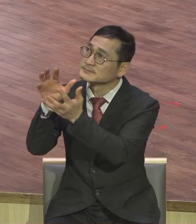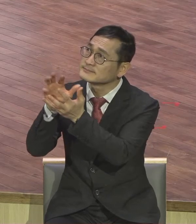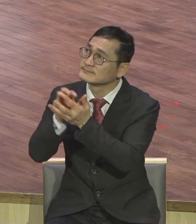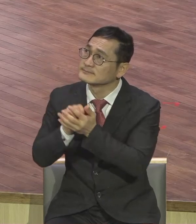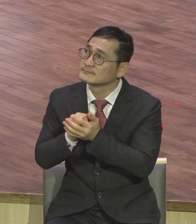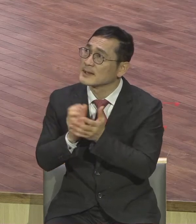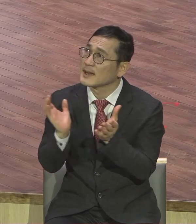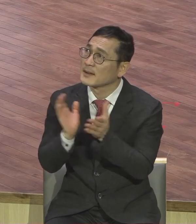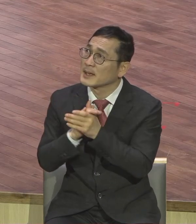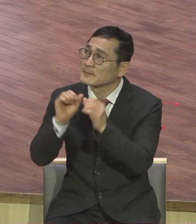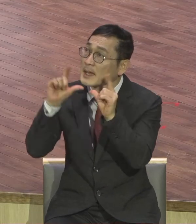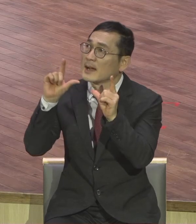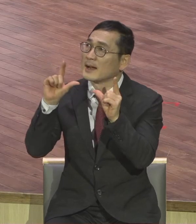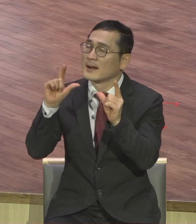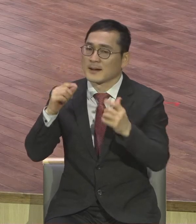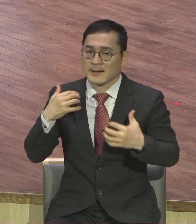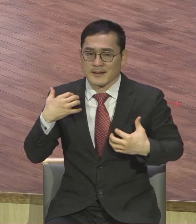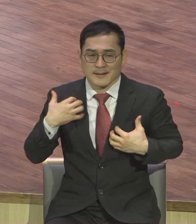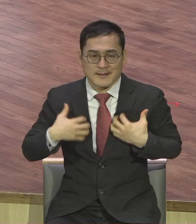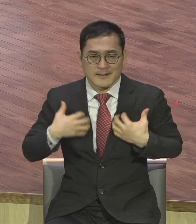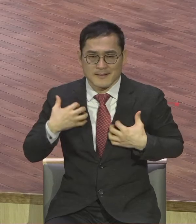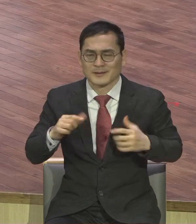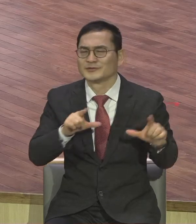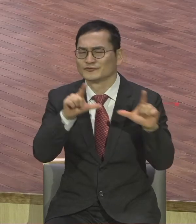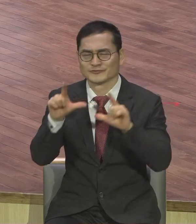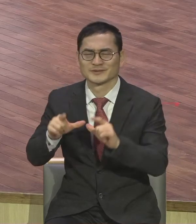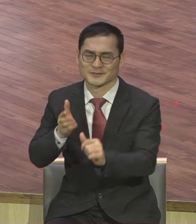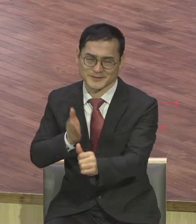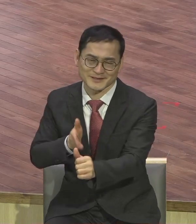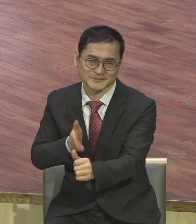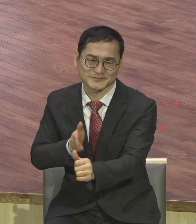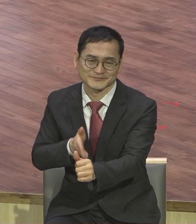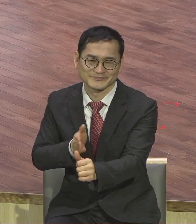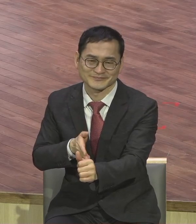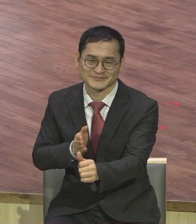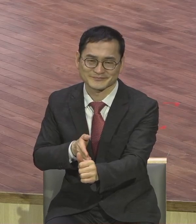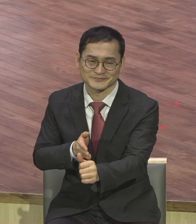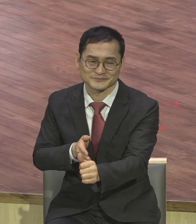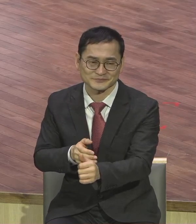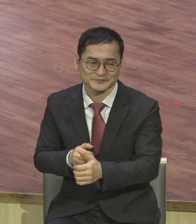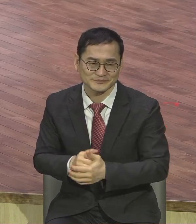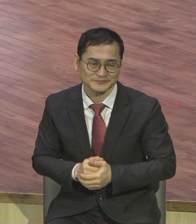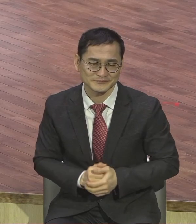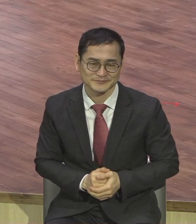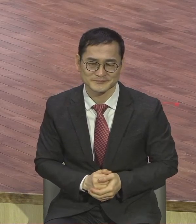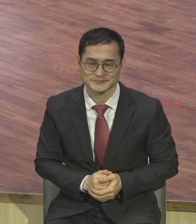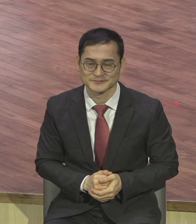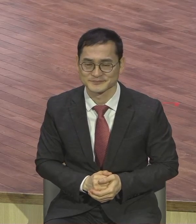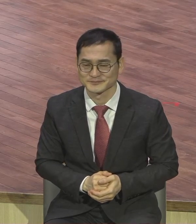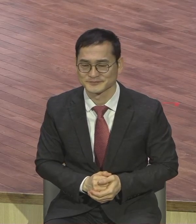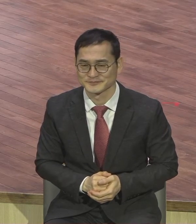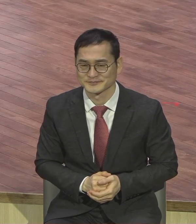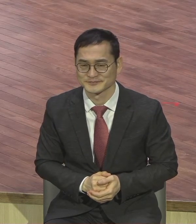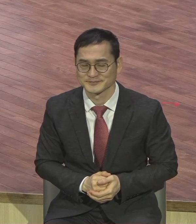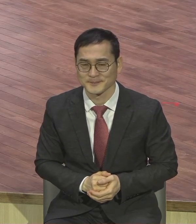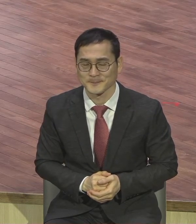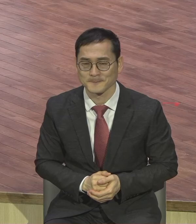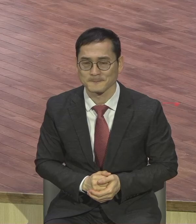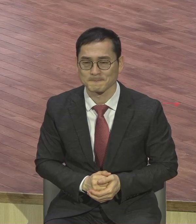누리시기 바랍니다 이걸 또 부담된다 그 본인이 빨리 갱신해야 돼요